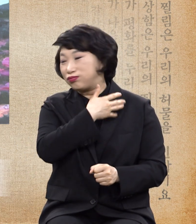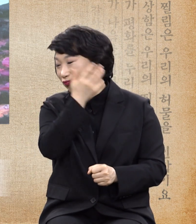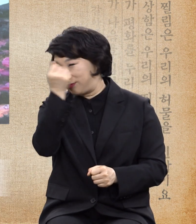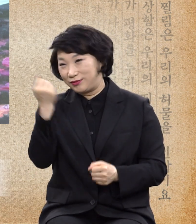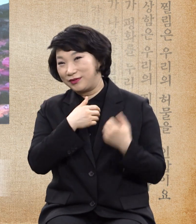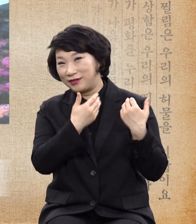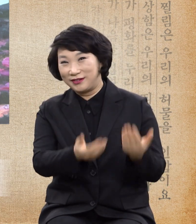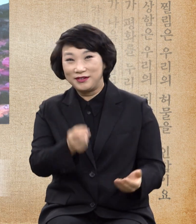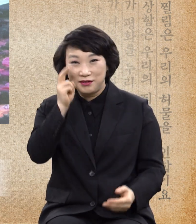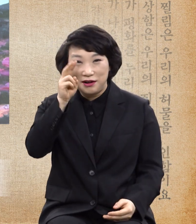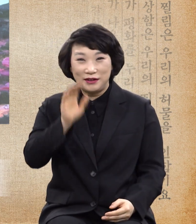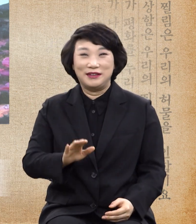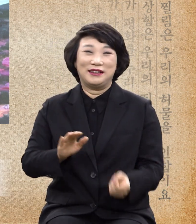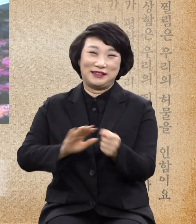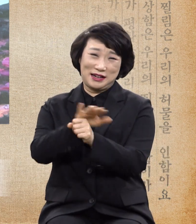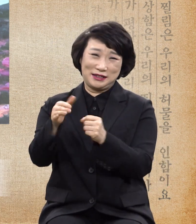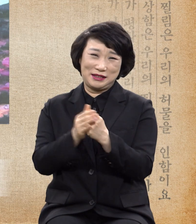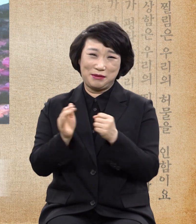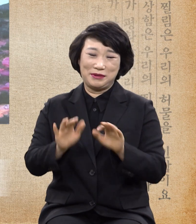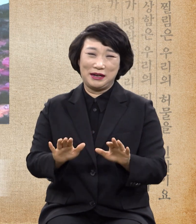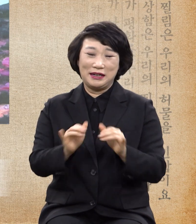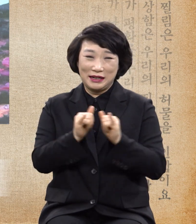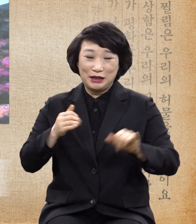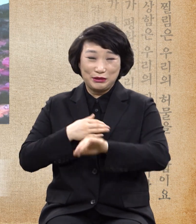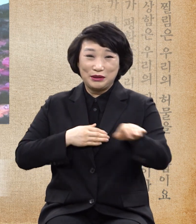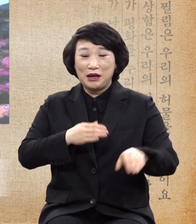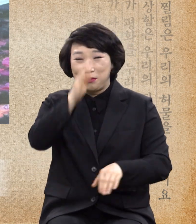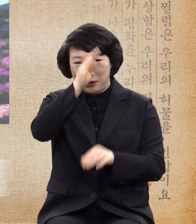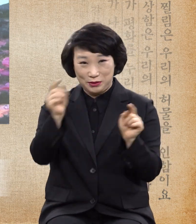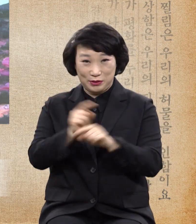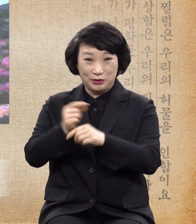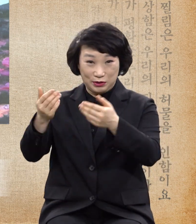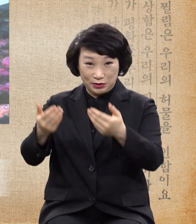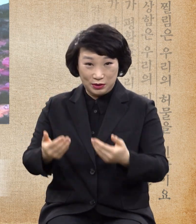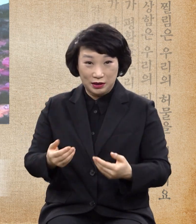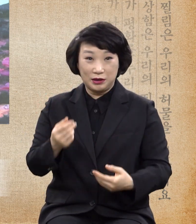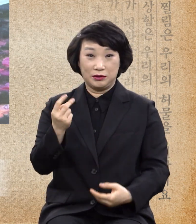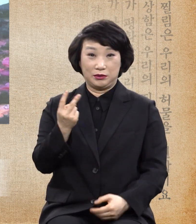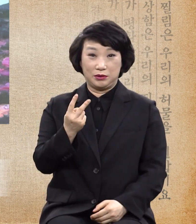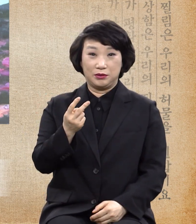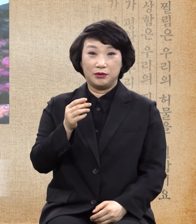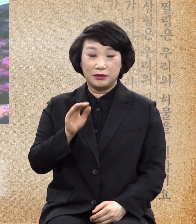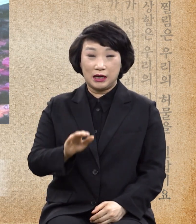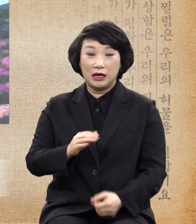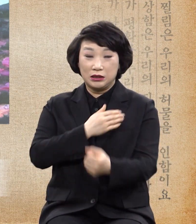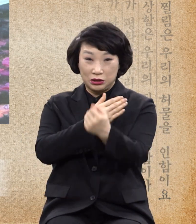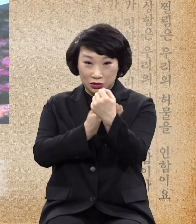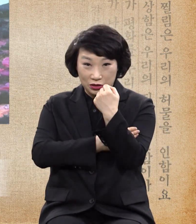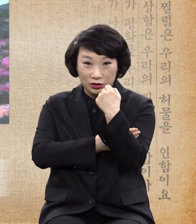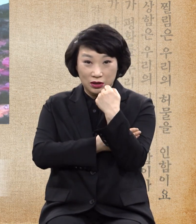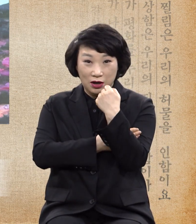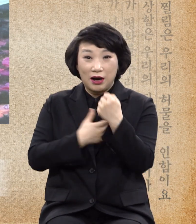사랑하기 때문에 고치죠. 네. 그리고 능력을 가지신